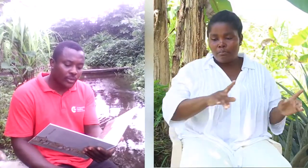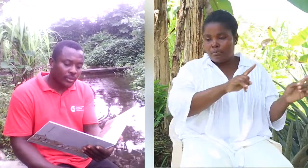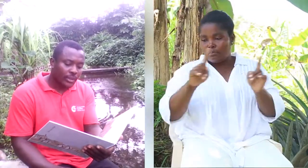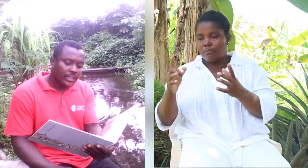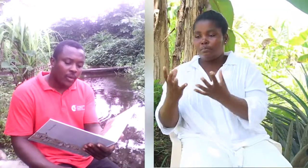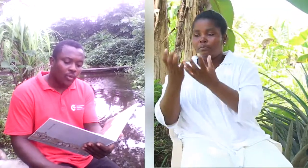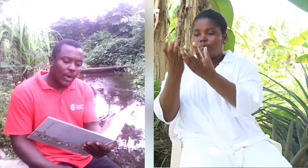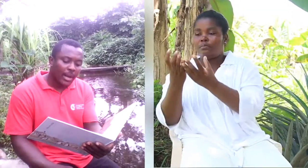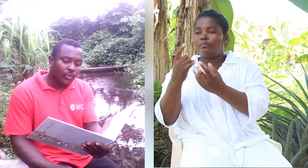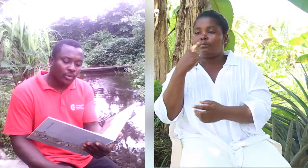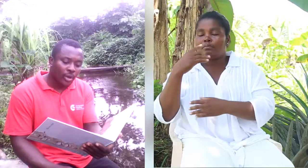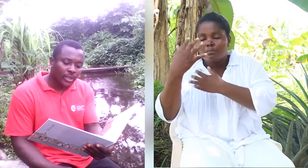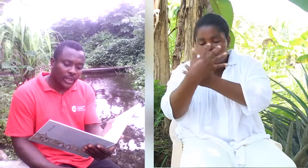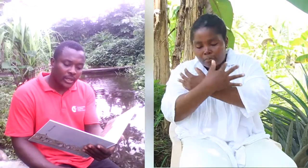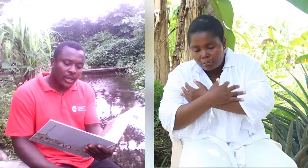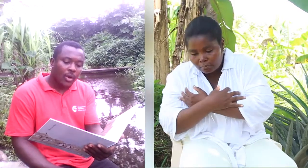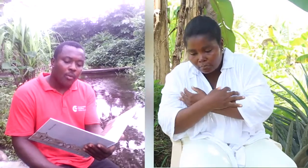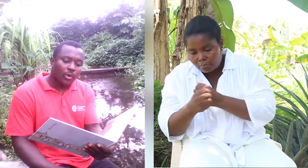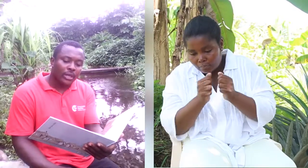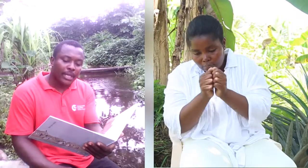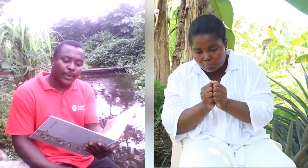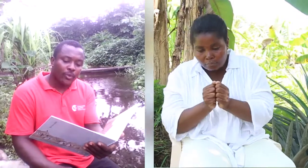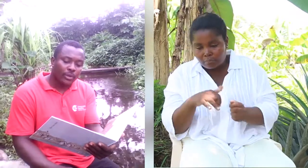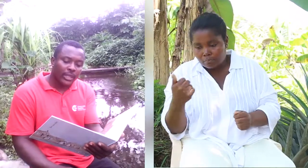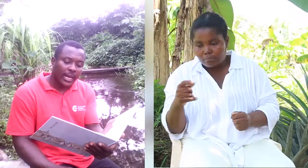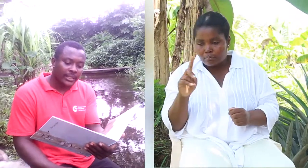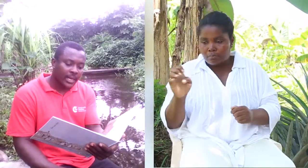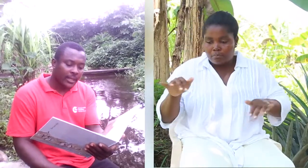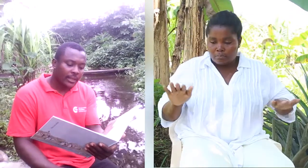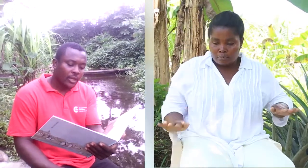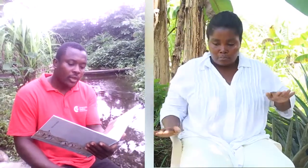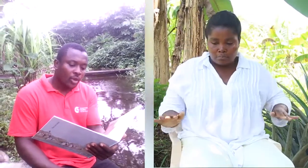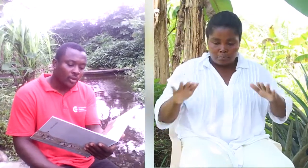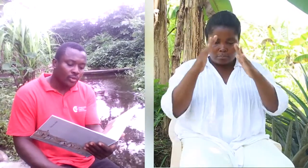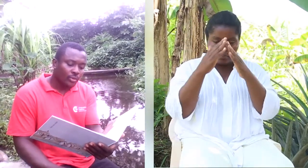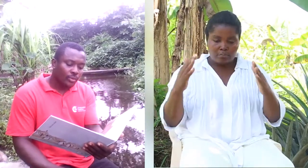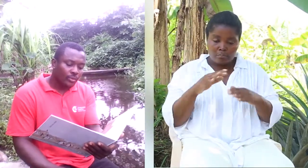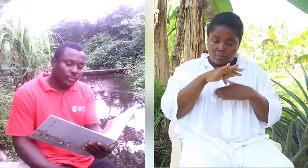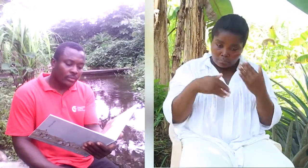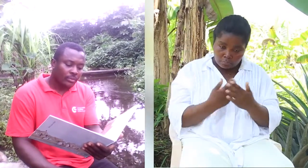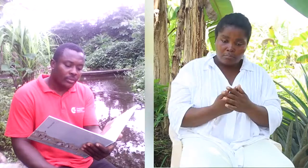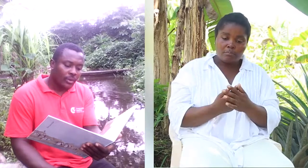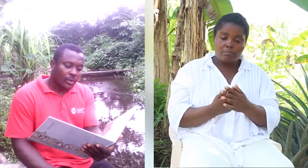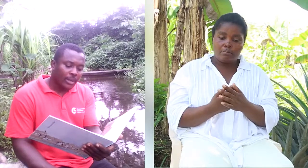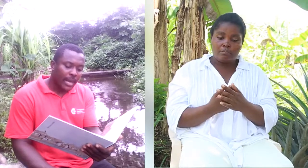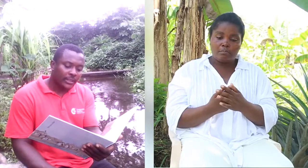Se acurrucaban juntos y como los demás pingüinos de la casa, todos los demás